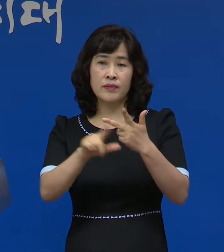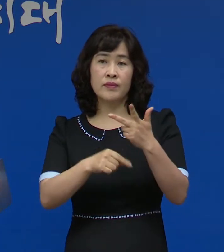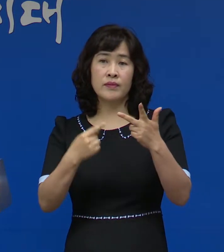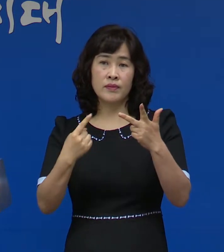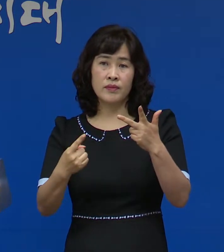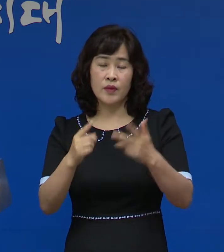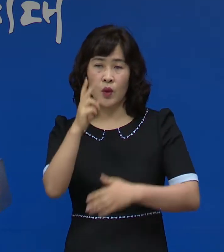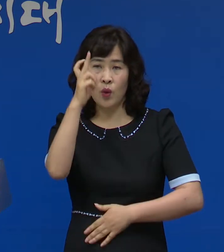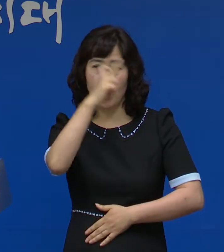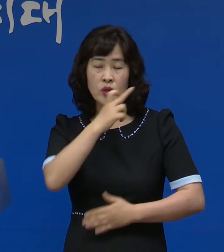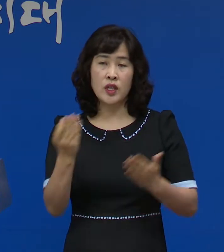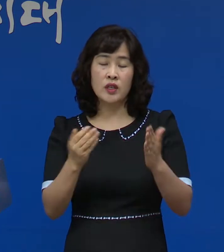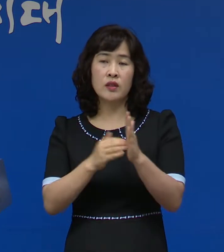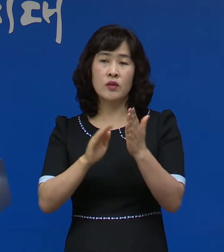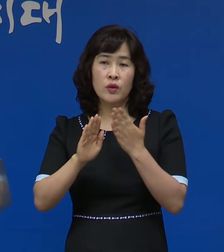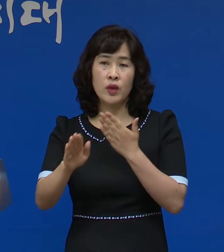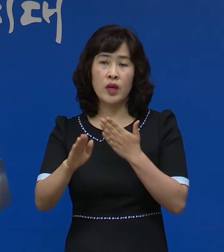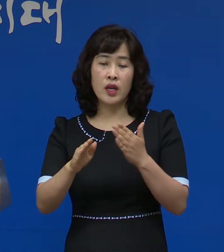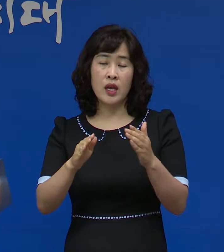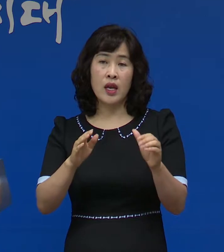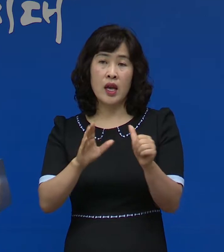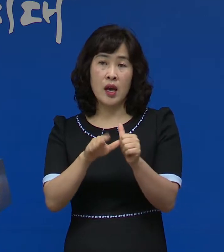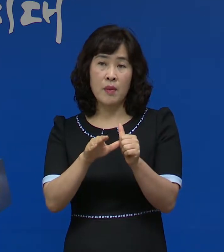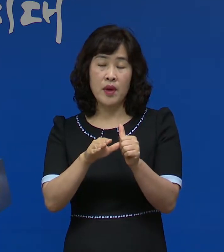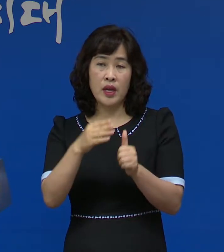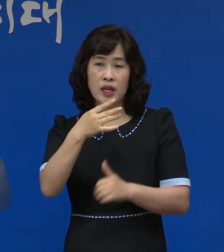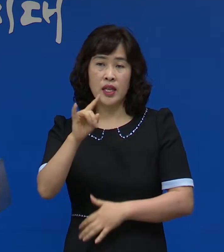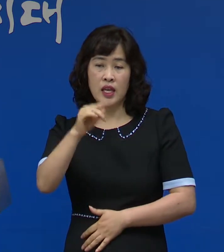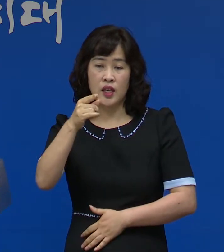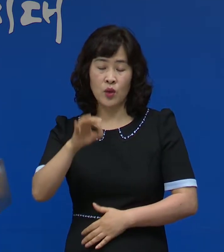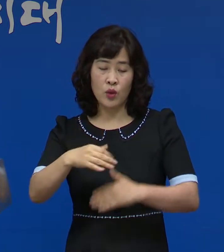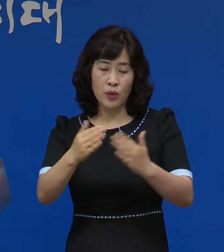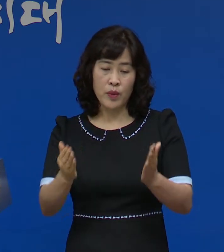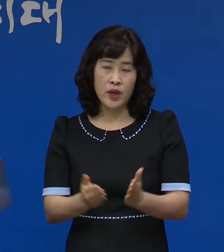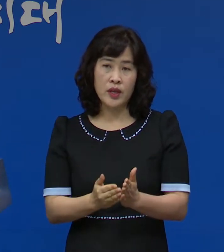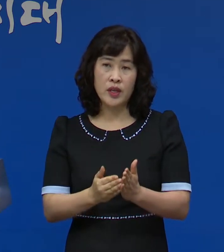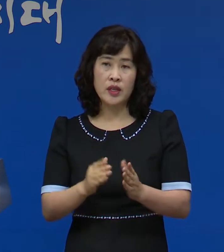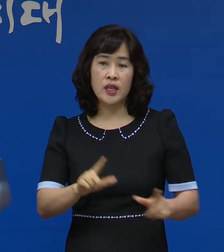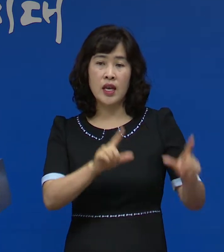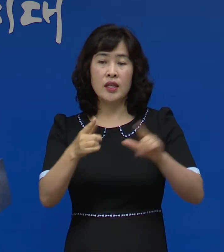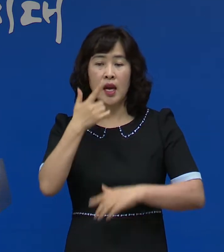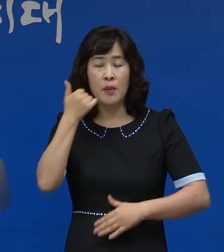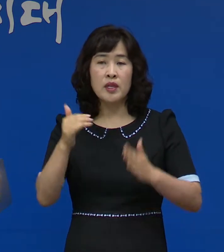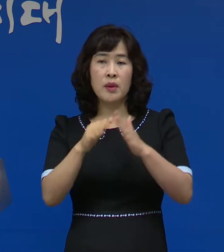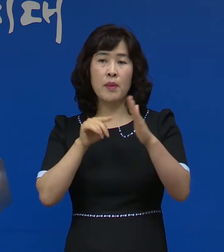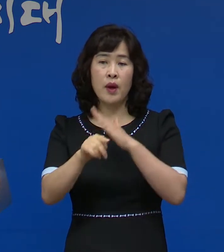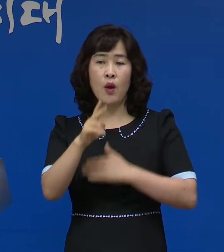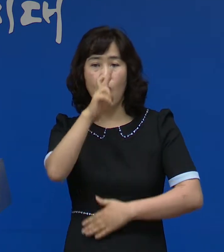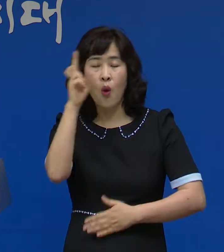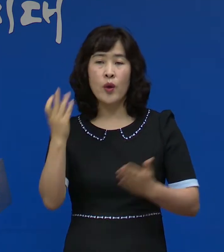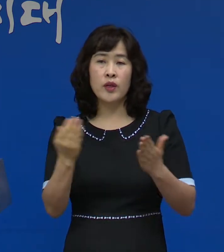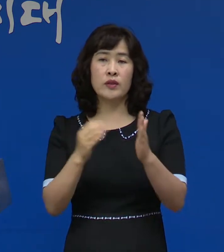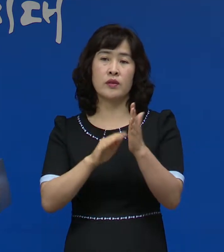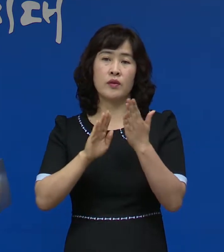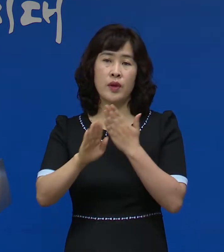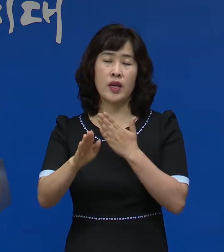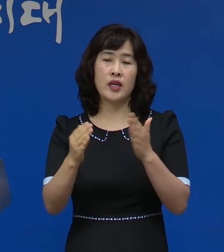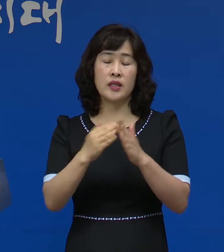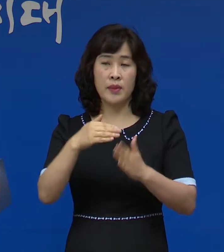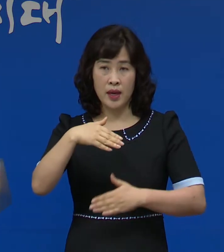1일에는 오전 근무 후에 한평군 대동면 아버지 댁에 들렸으며 오후 근무를 마치고